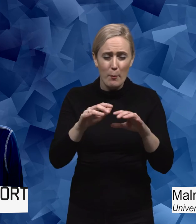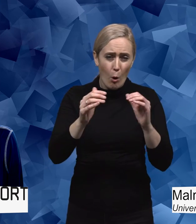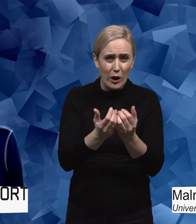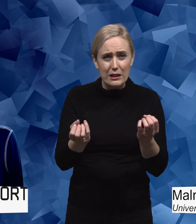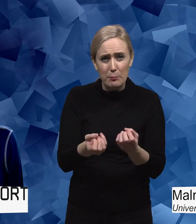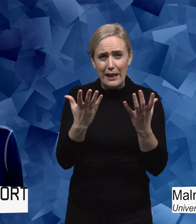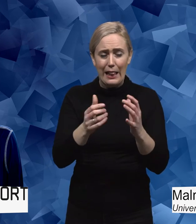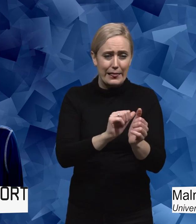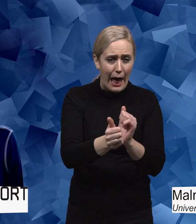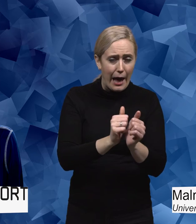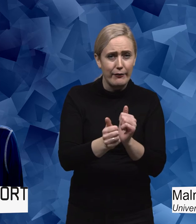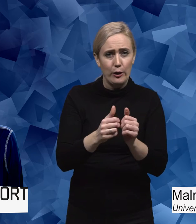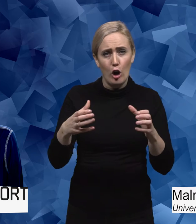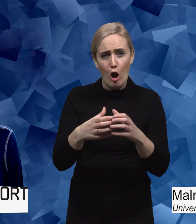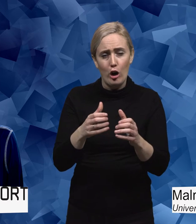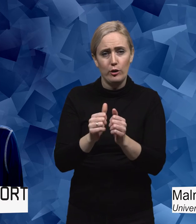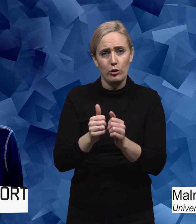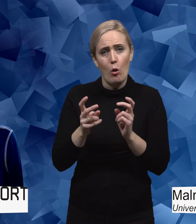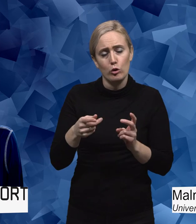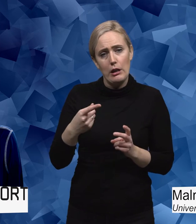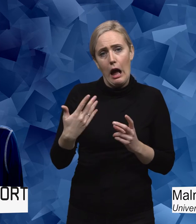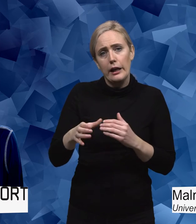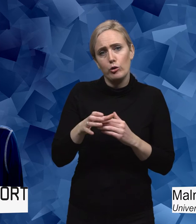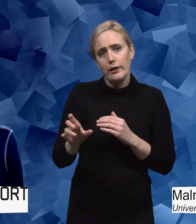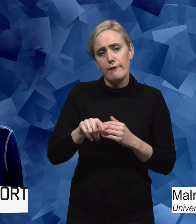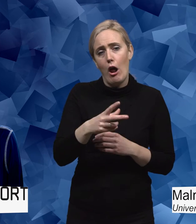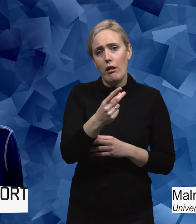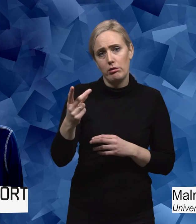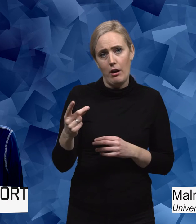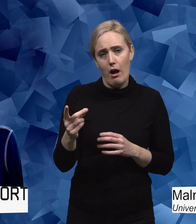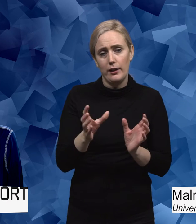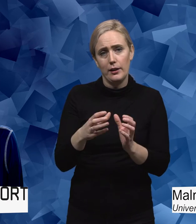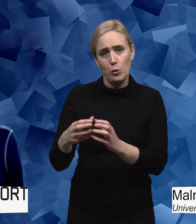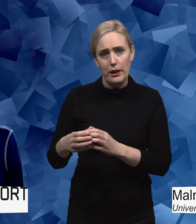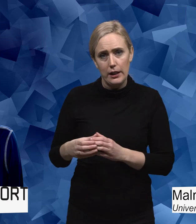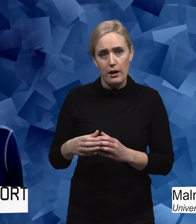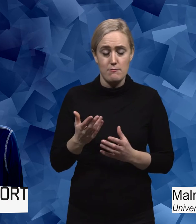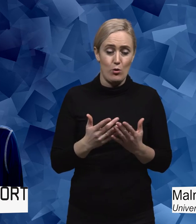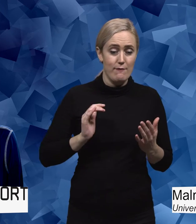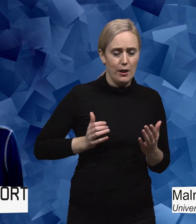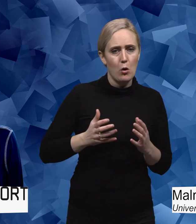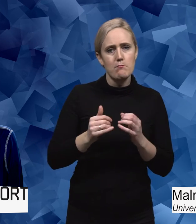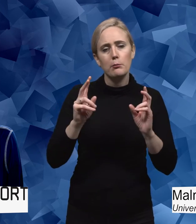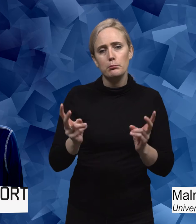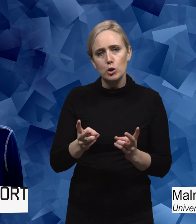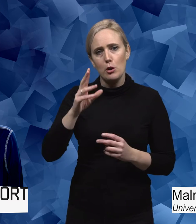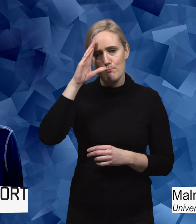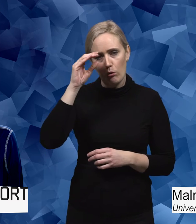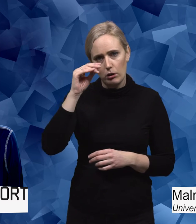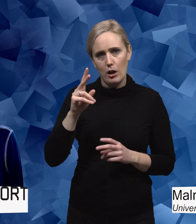fungerar ju exkluderande även för andra kategorier av elever. För många flickor men även för en hel del pojkar utan funktionsnedsättningar. Och det finns